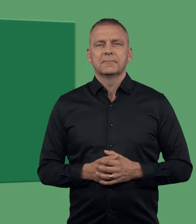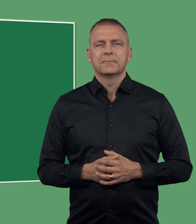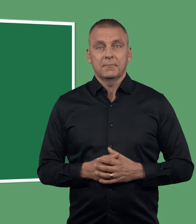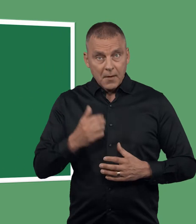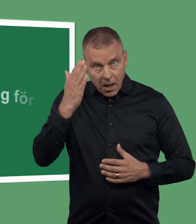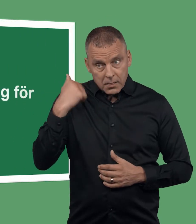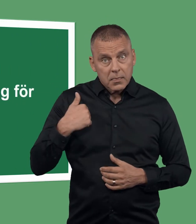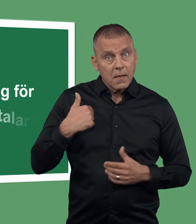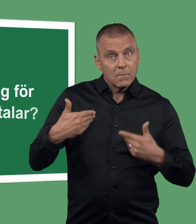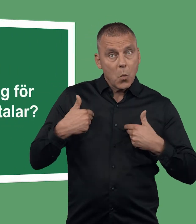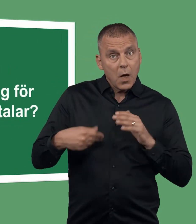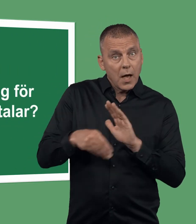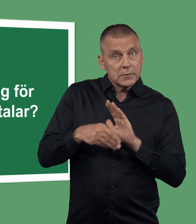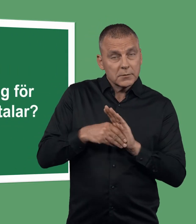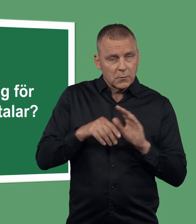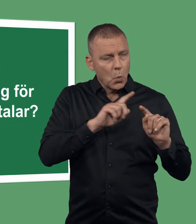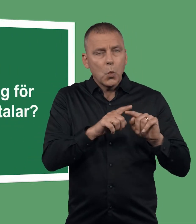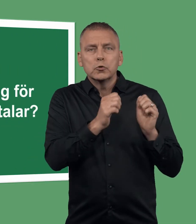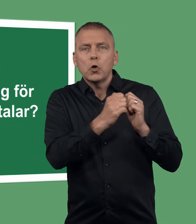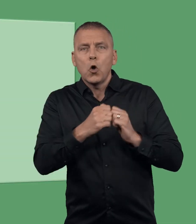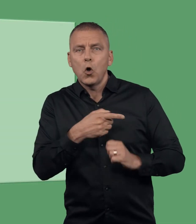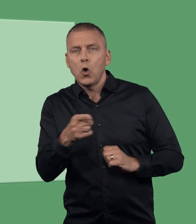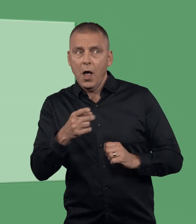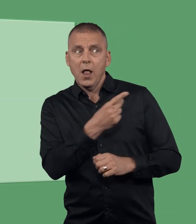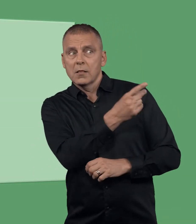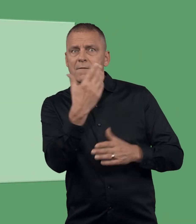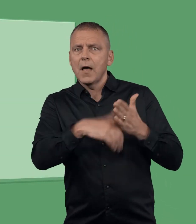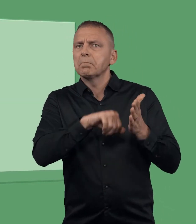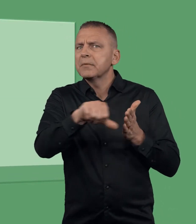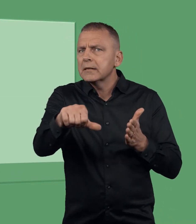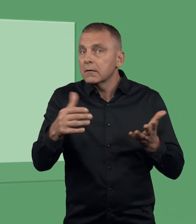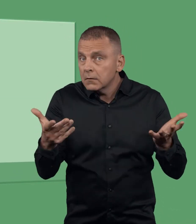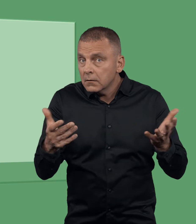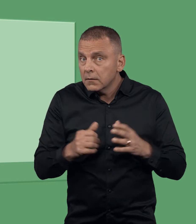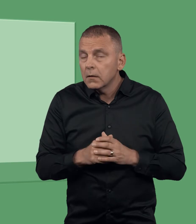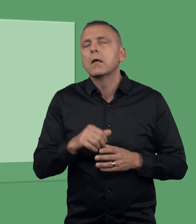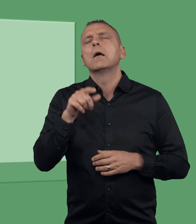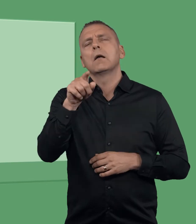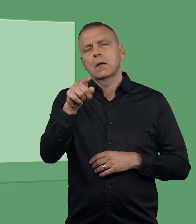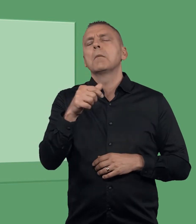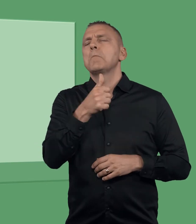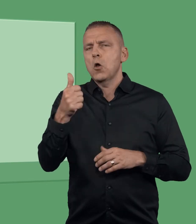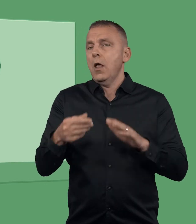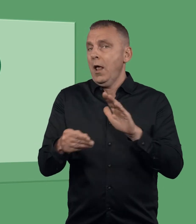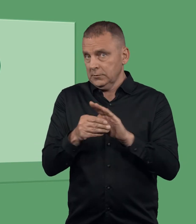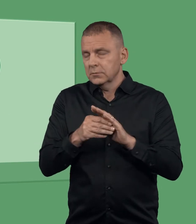Kan jag få ersättning för saker som andra betalar? Du kan endast få ersättning för de saker som du själv betalar.